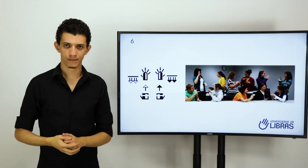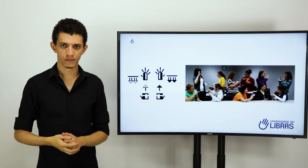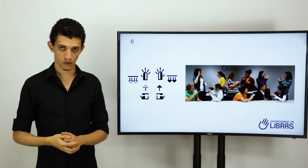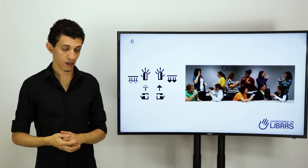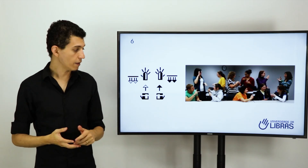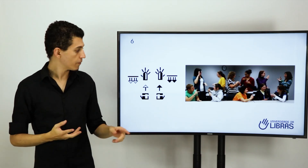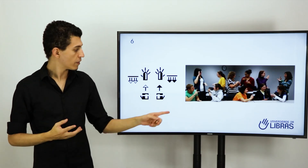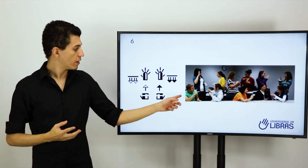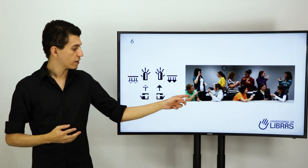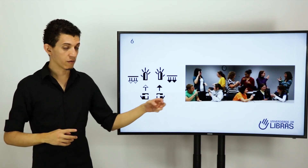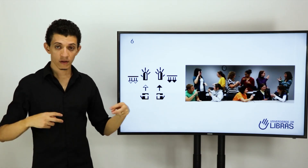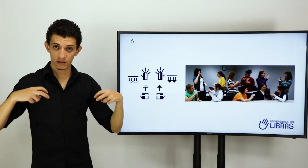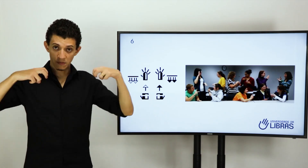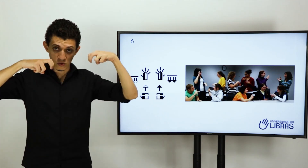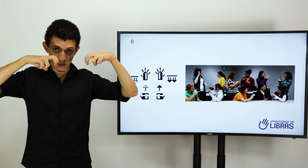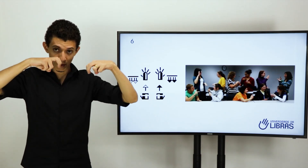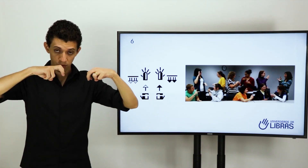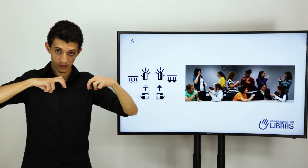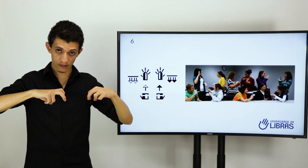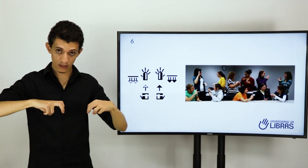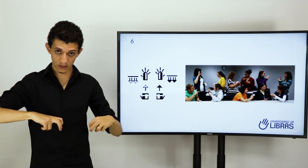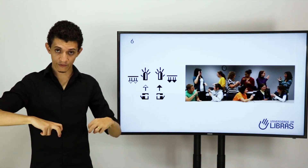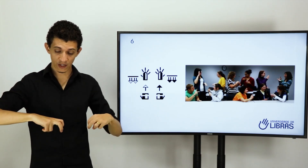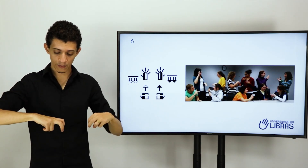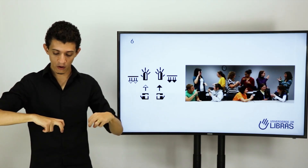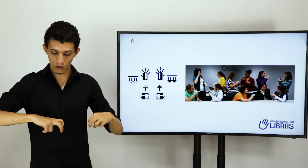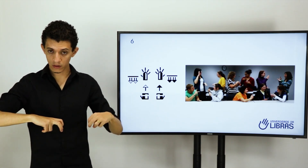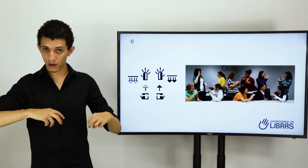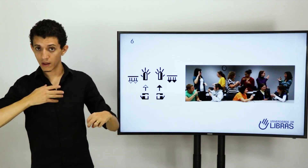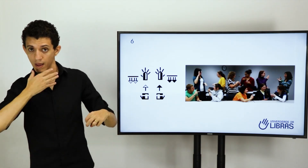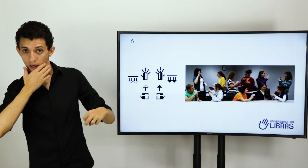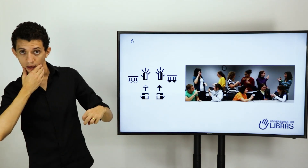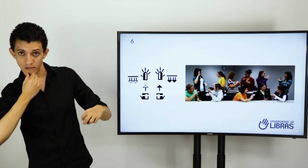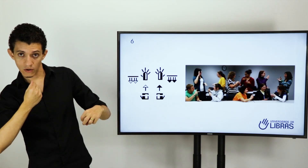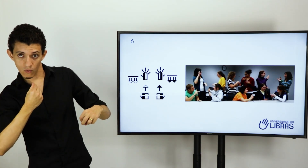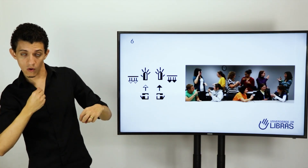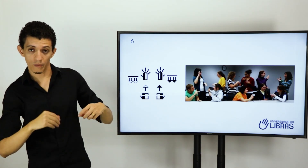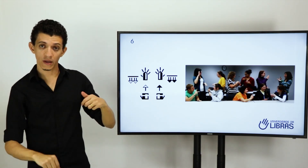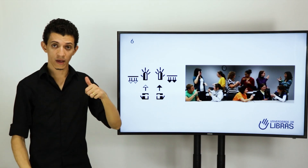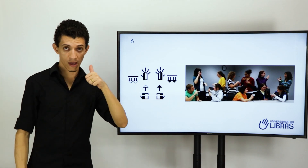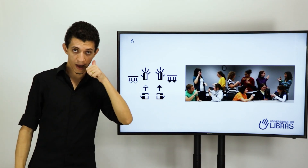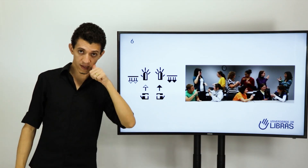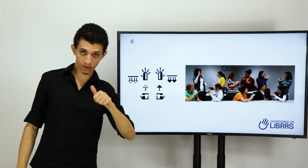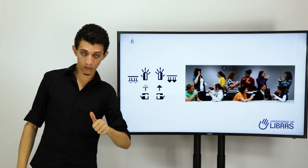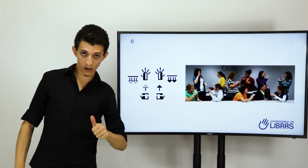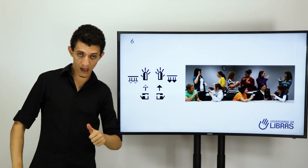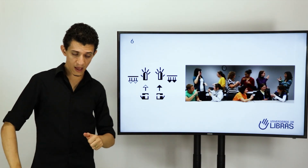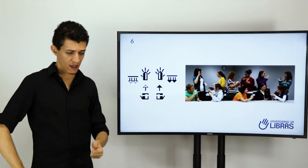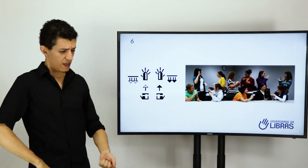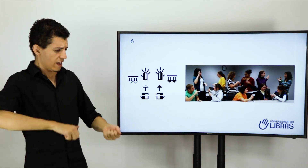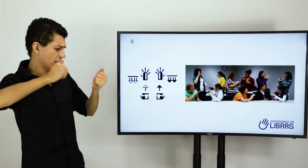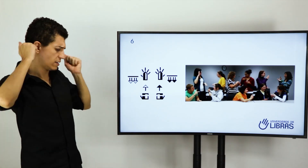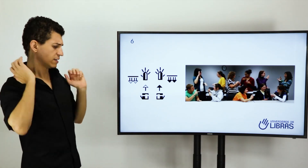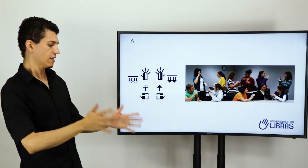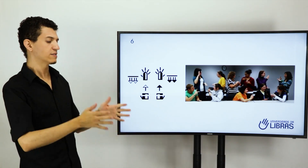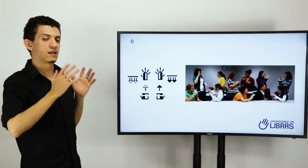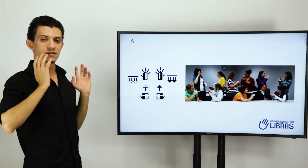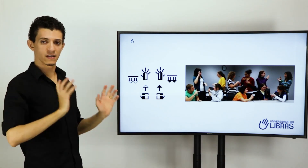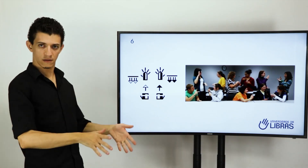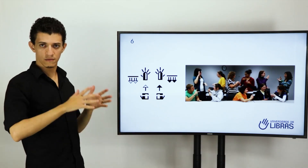Ok? Então, temos duas pessoas sentadas uma de frente para a outra. E esse é um homem, essa é uma mulher, ele está sinalizando,